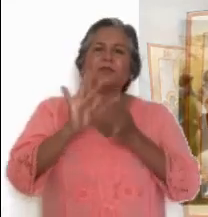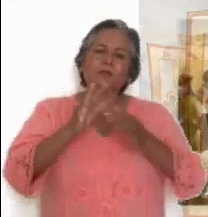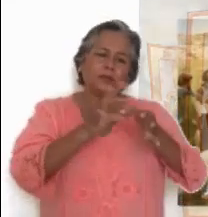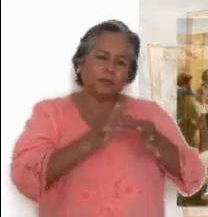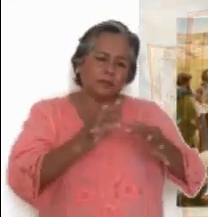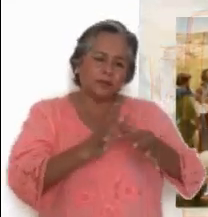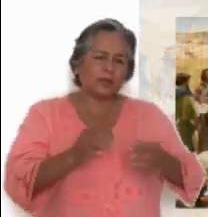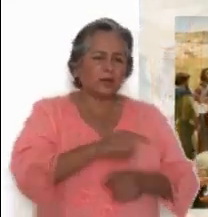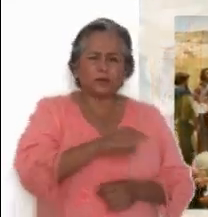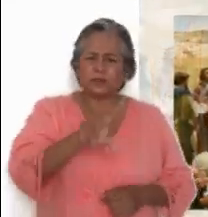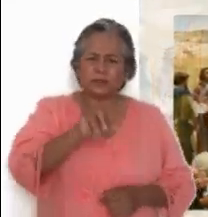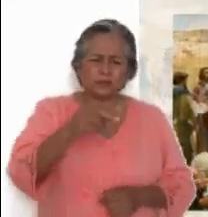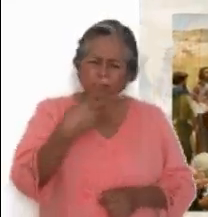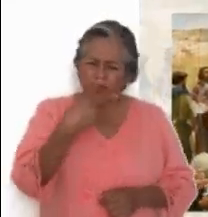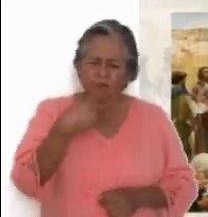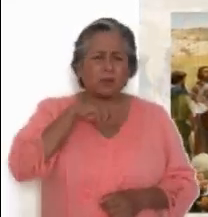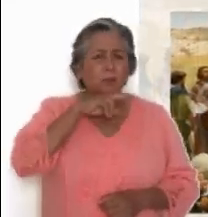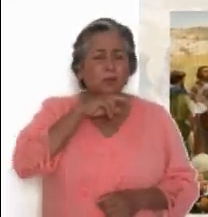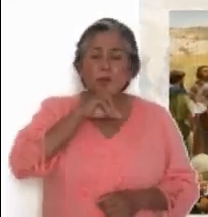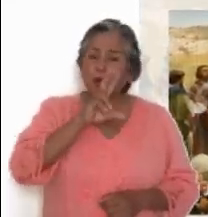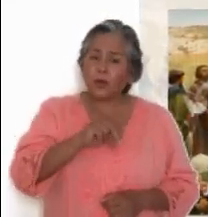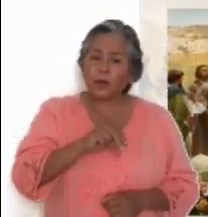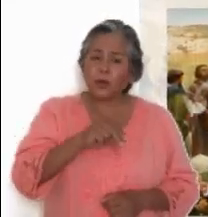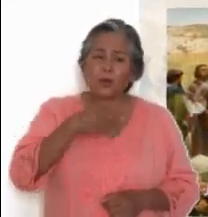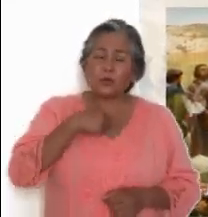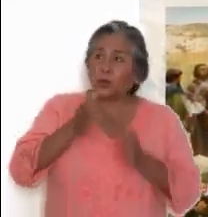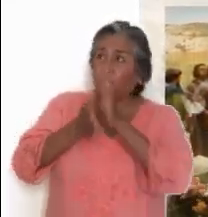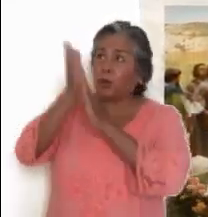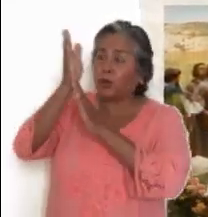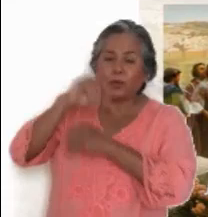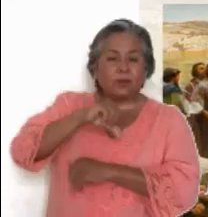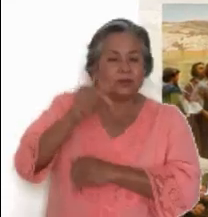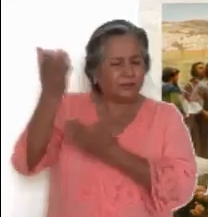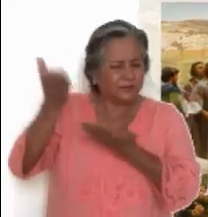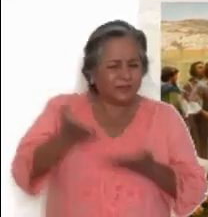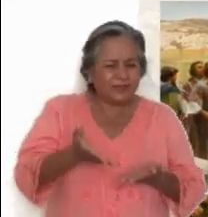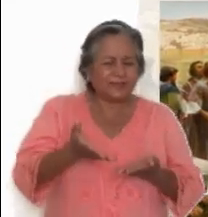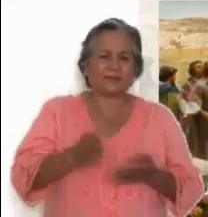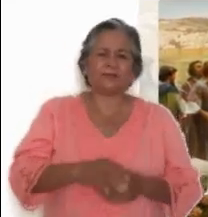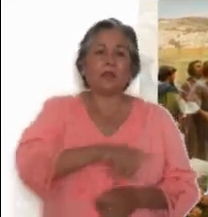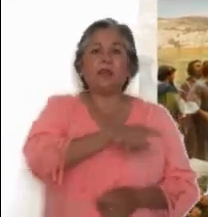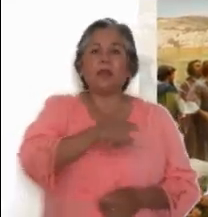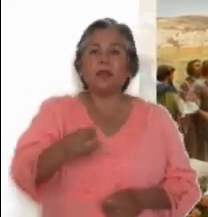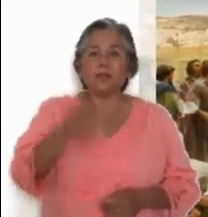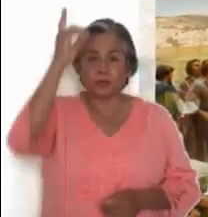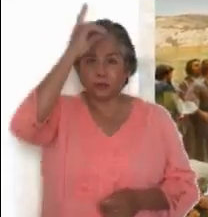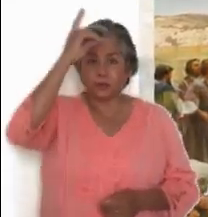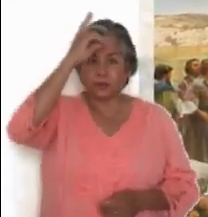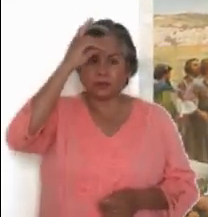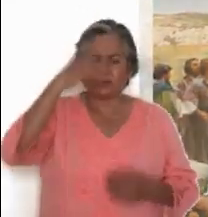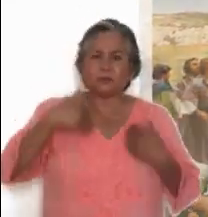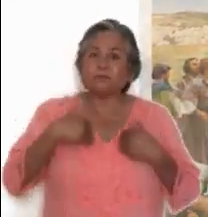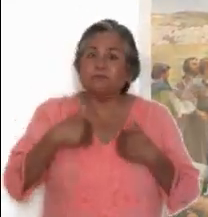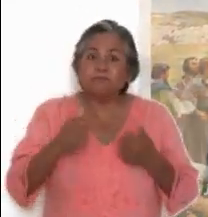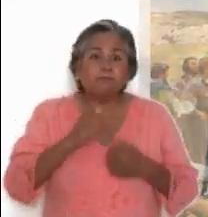Dentro de poco tiempo ya no me verán, y dentro de otro poco me volverán a ver. Algunos de sus discípulos